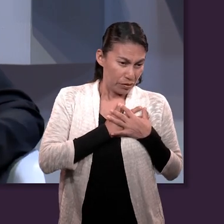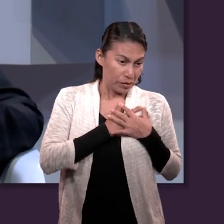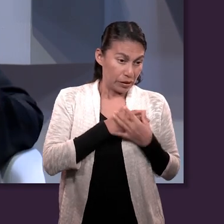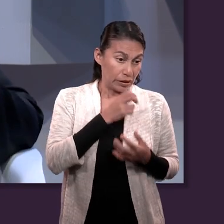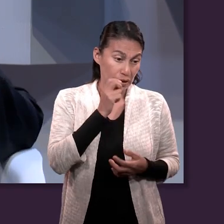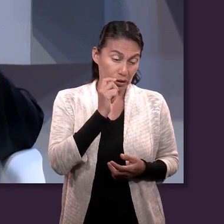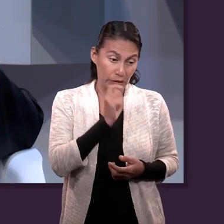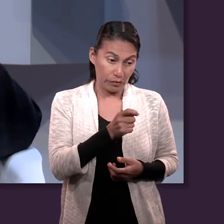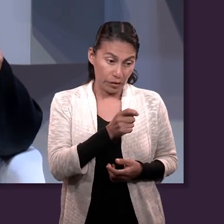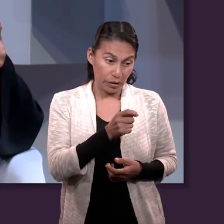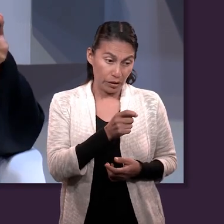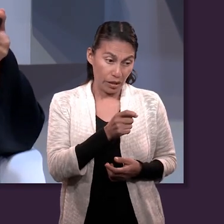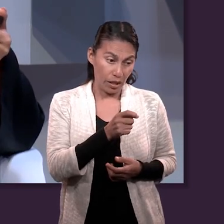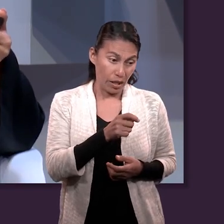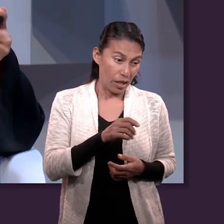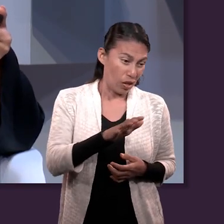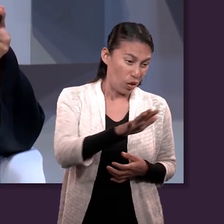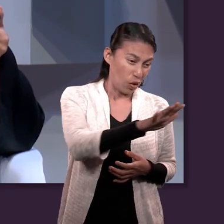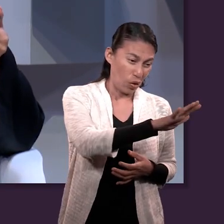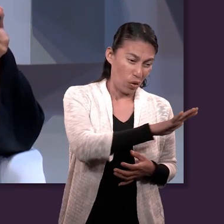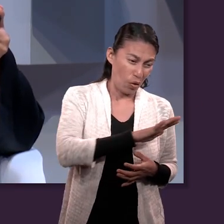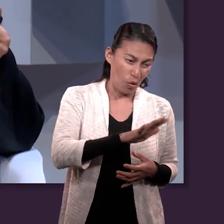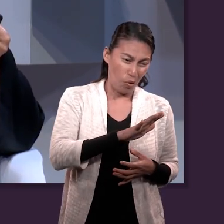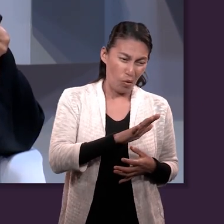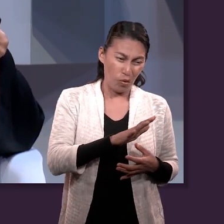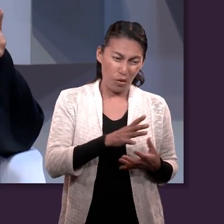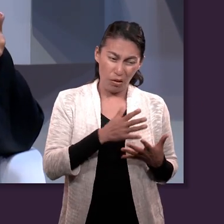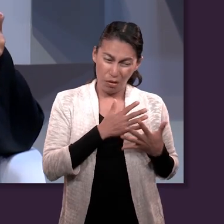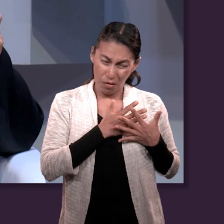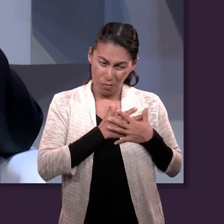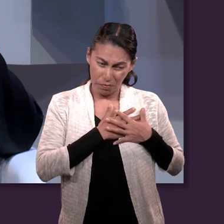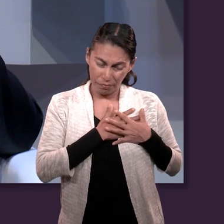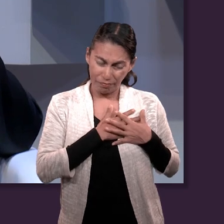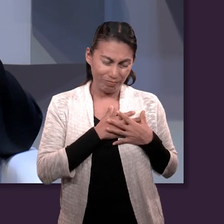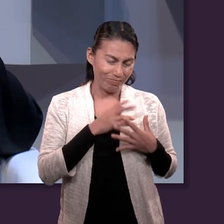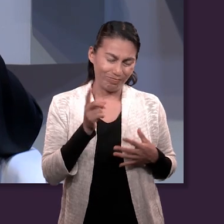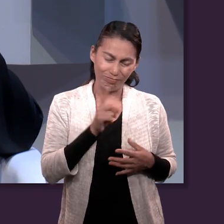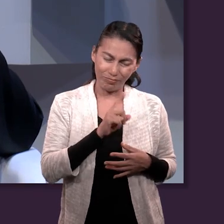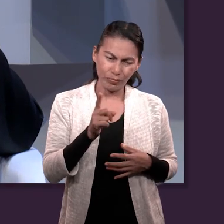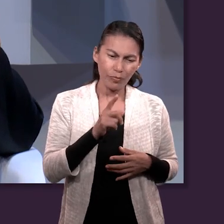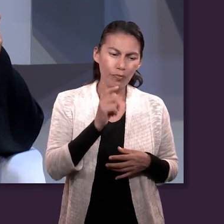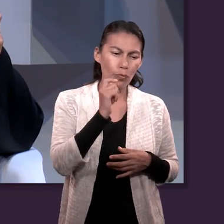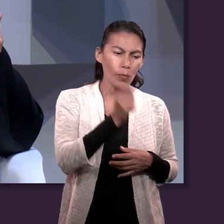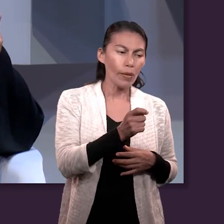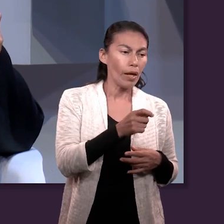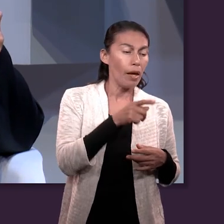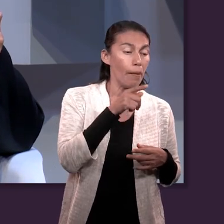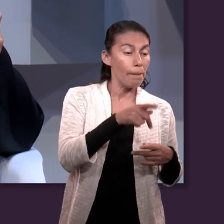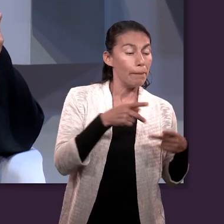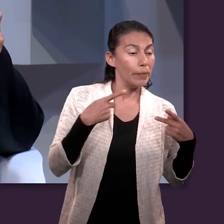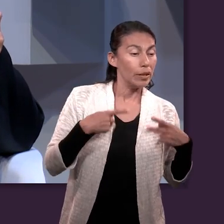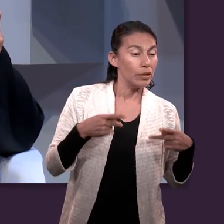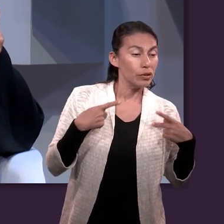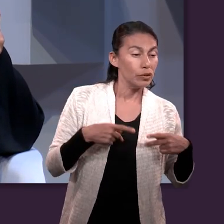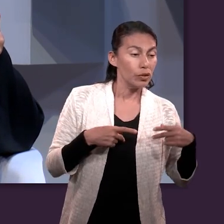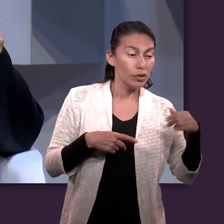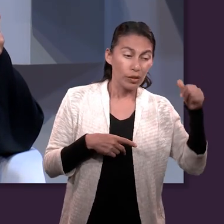partes, la voy a leer. Y dice así, amar a nuestros enemigos no significa que debamos amar el polvo en el que esté enterrada la perla.